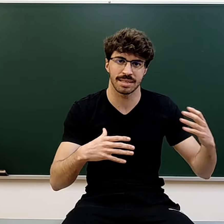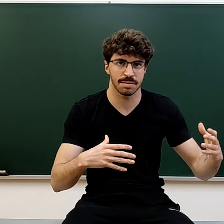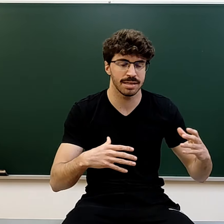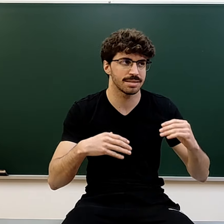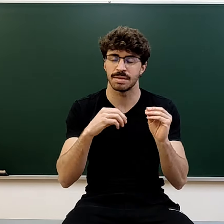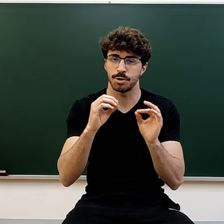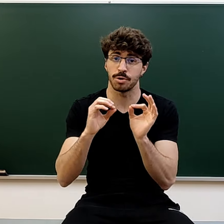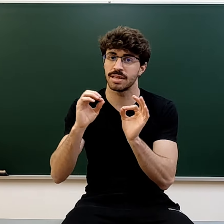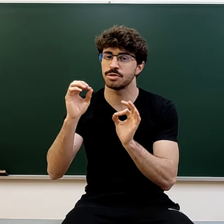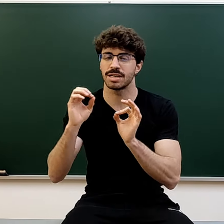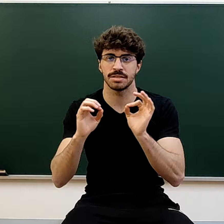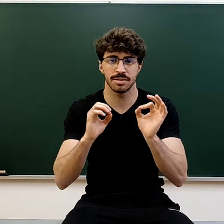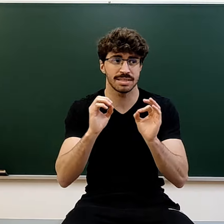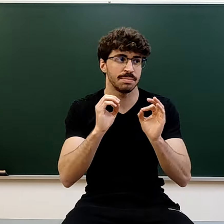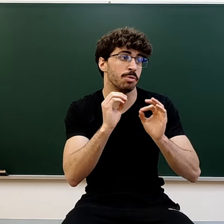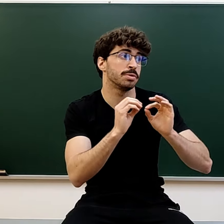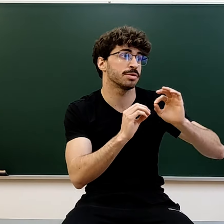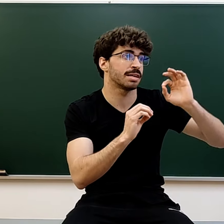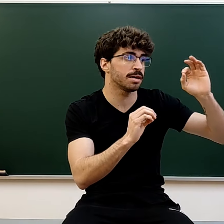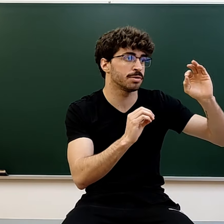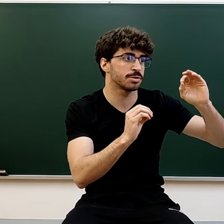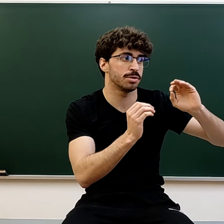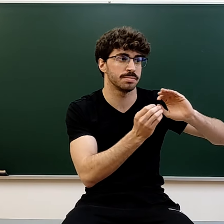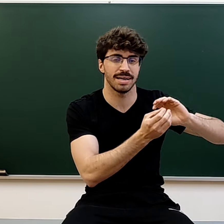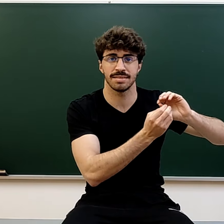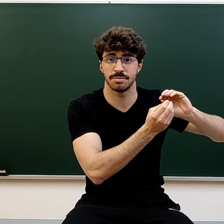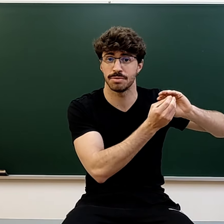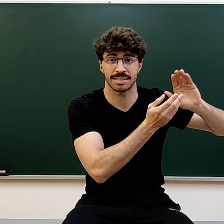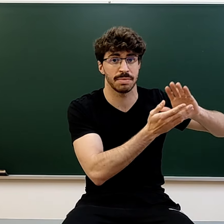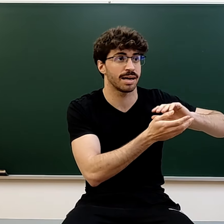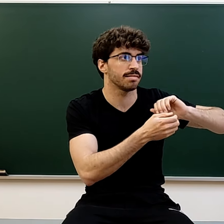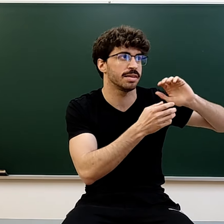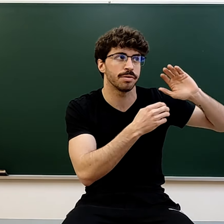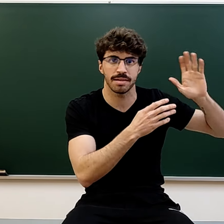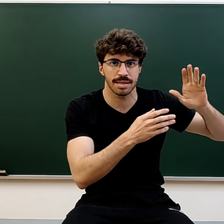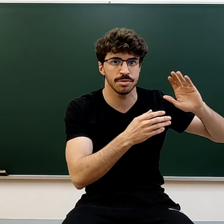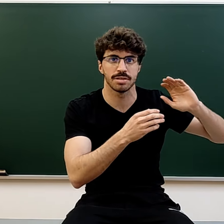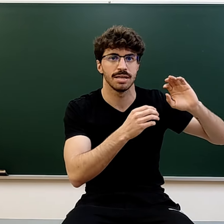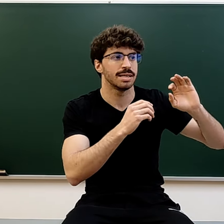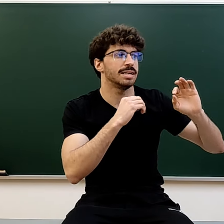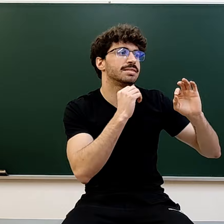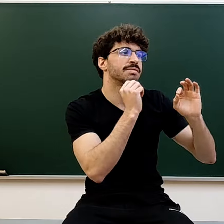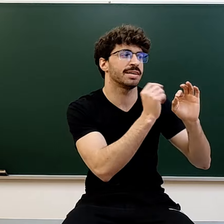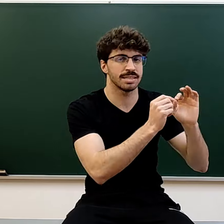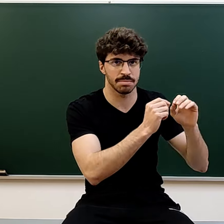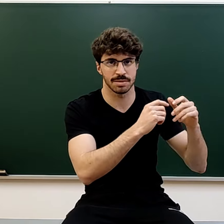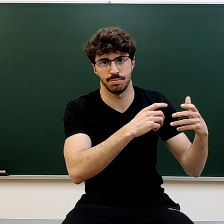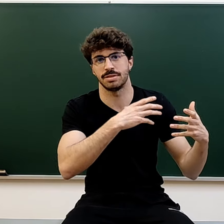de exámenes, excepto en contadas ocasiones que para un puesto de trabajo solo hacen un examen cada 5 o 10 años y si fallas esa vez, pues